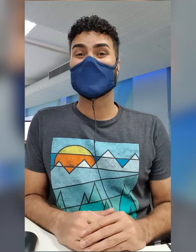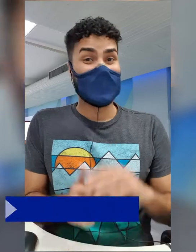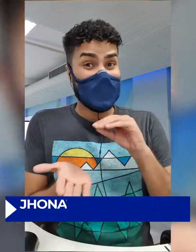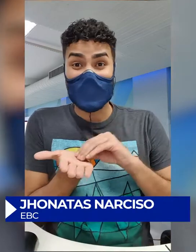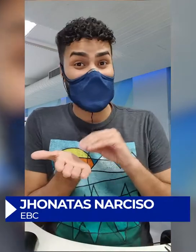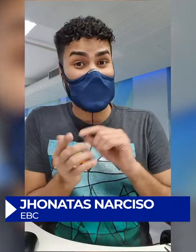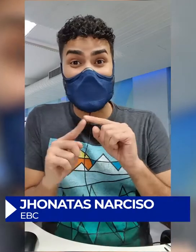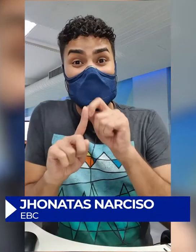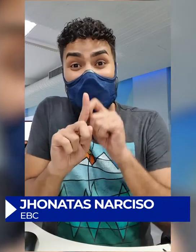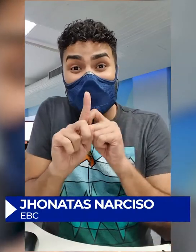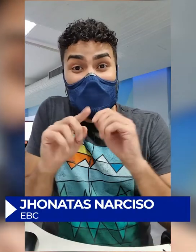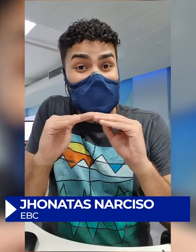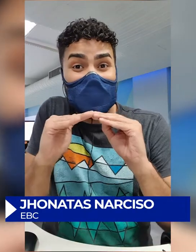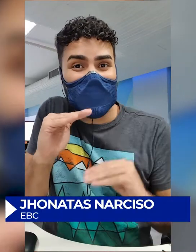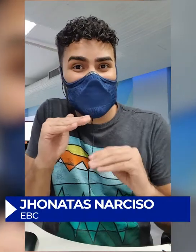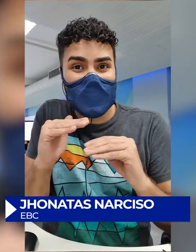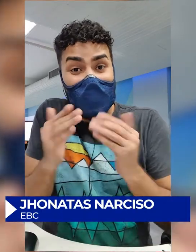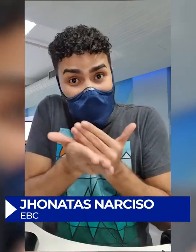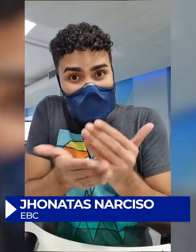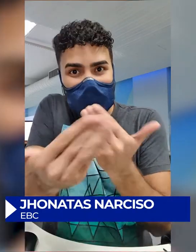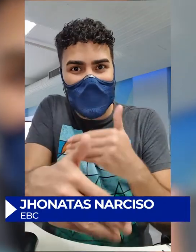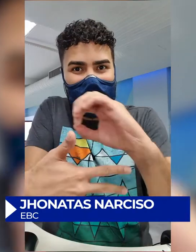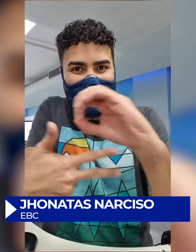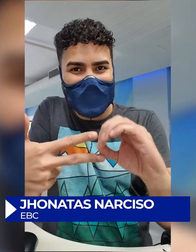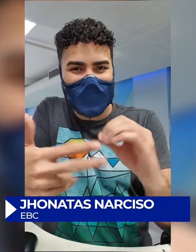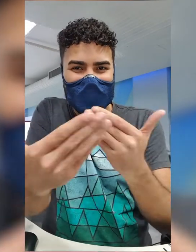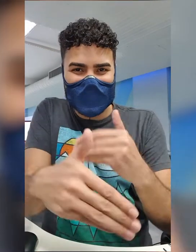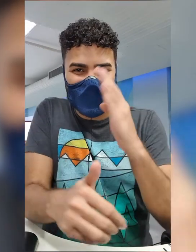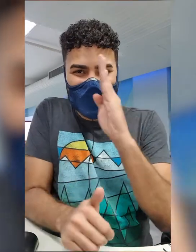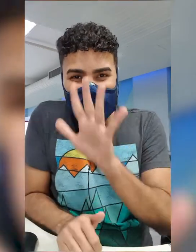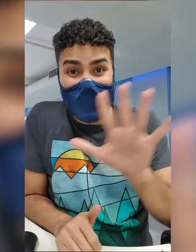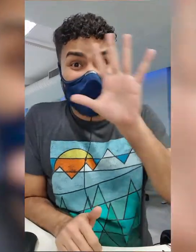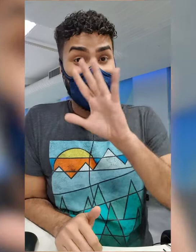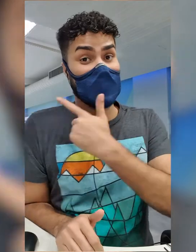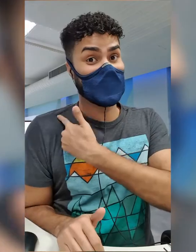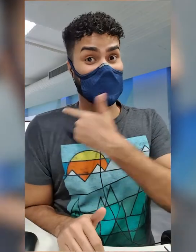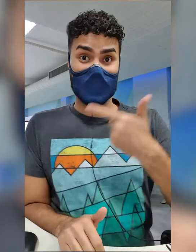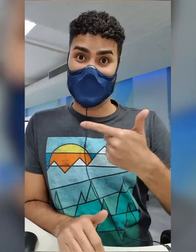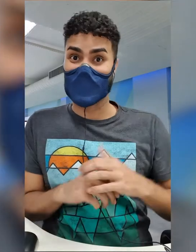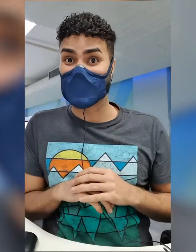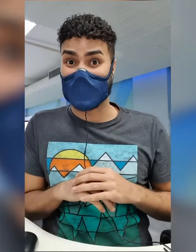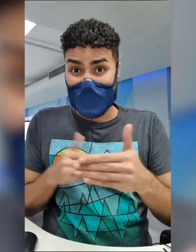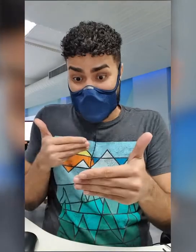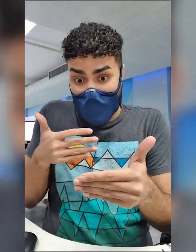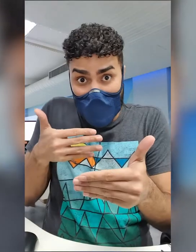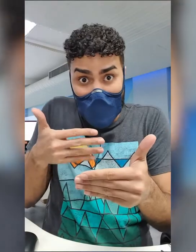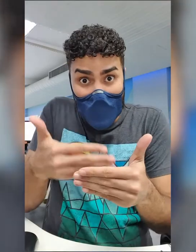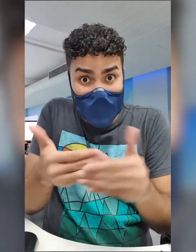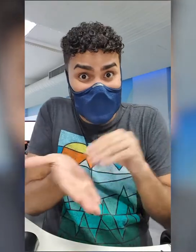Falta menos de um mês para o início das provas do Enem, o Exame Nacional do Ensino Médio. Os dias que restam até lá